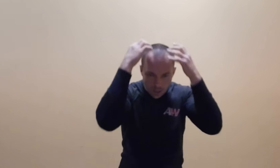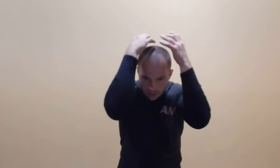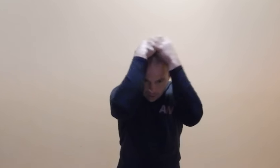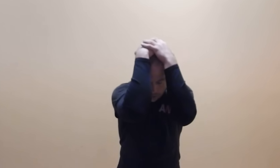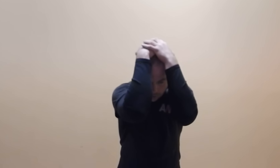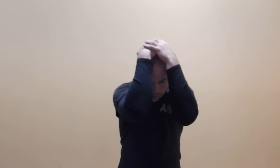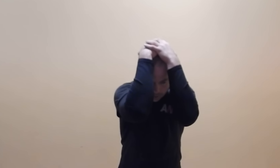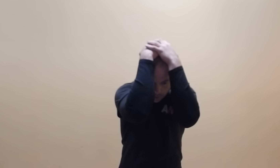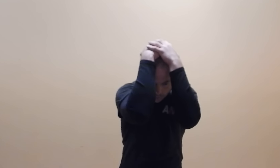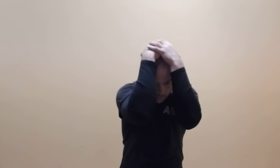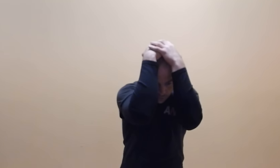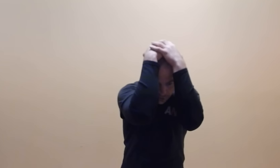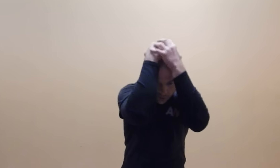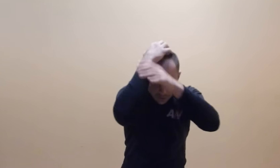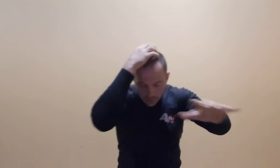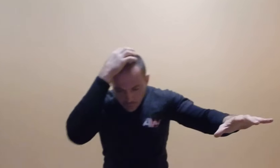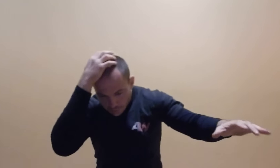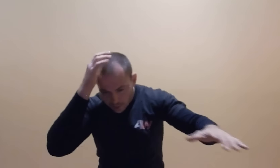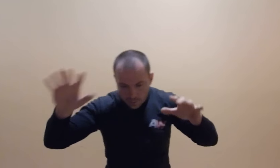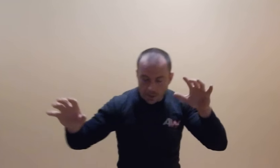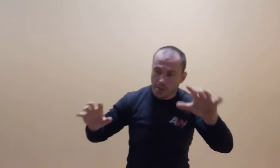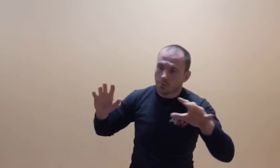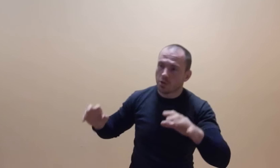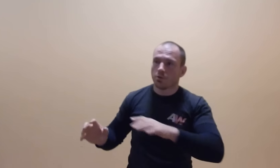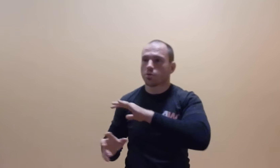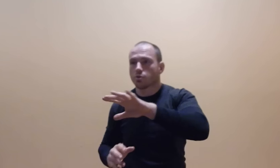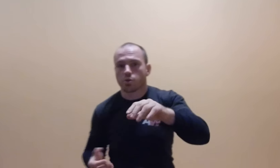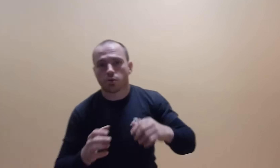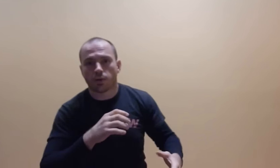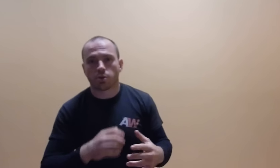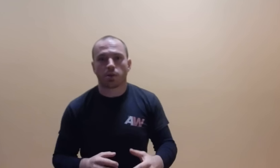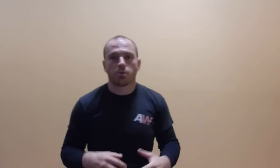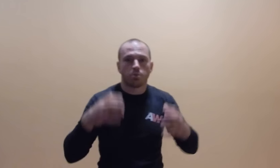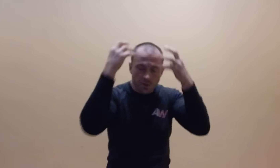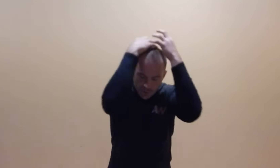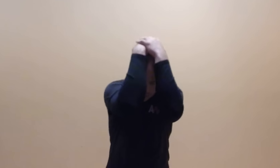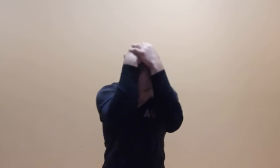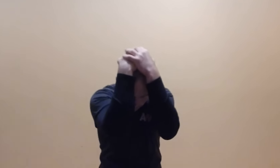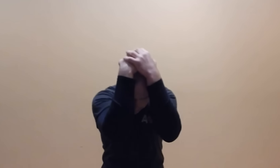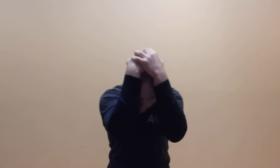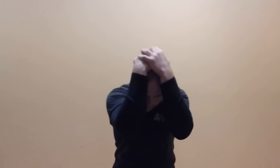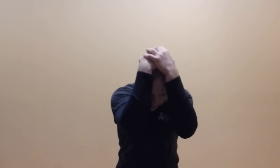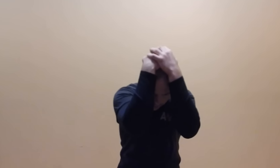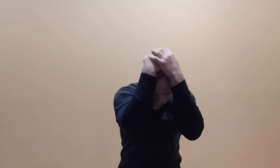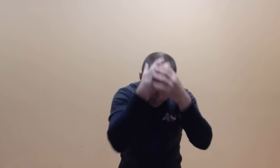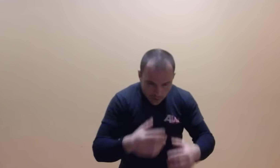zasłaniam głowę i już pracuję nad jakąś inną rzeczą, przesuwam się, pracuję, bo oczywiście nie będę tak stał godzinę, a on mnie będzie